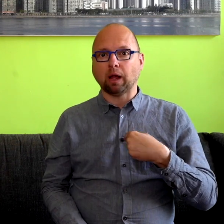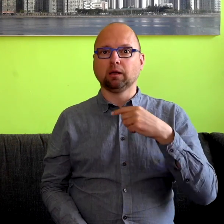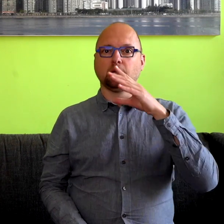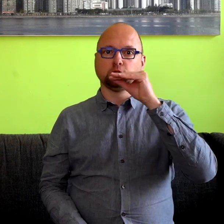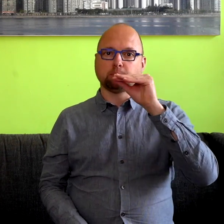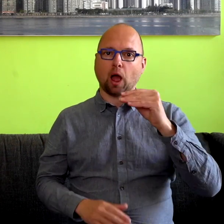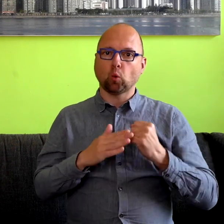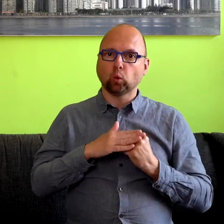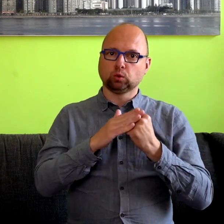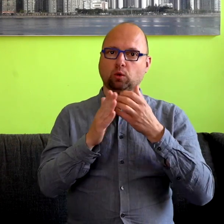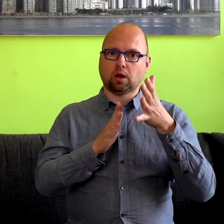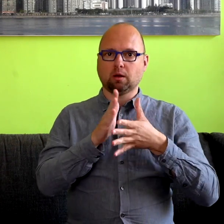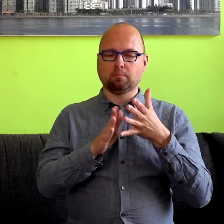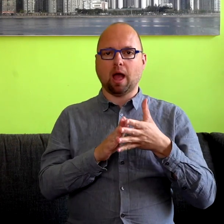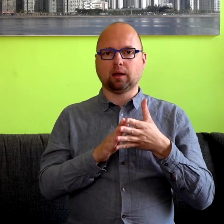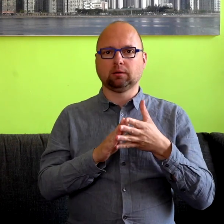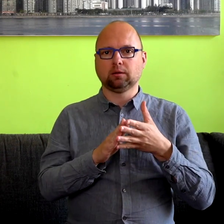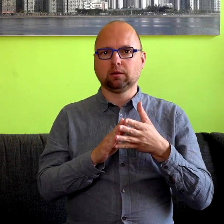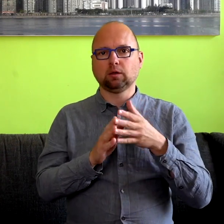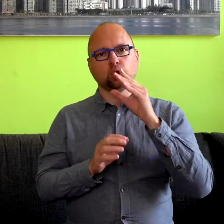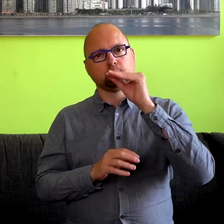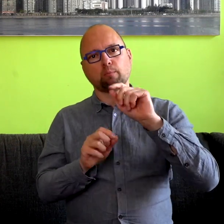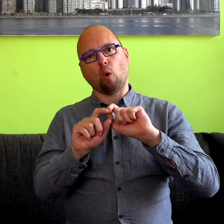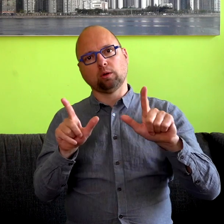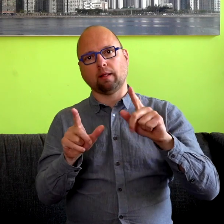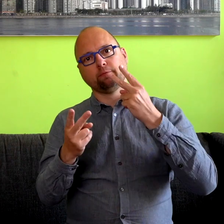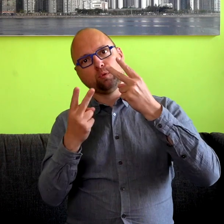Ik visualiseer mijn gesproken taal